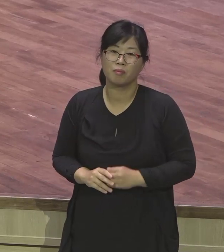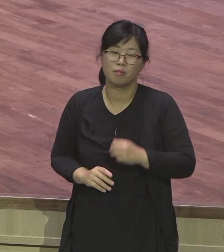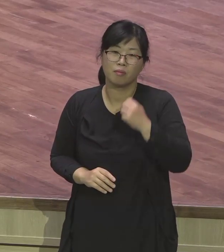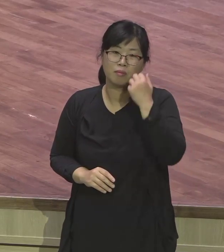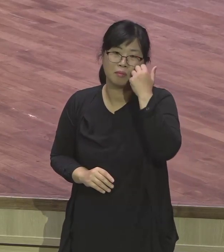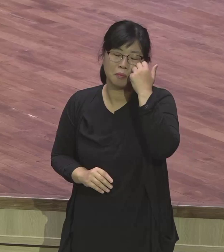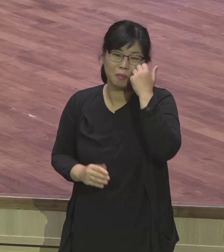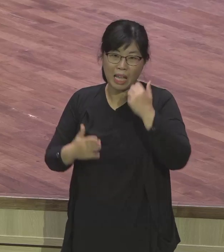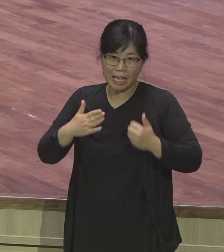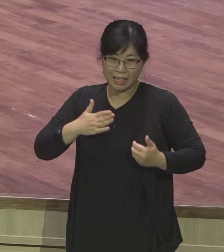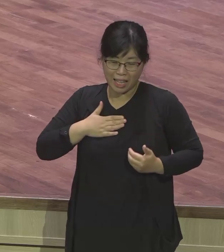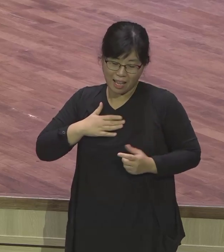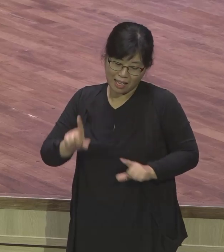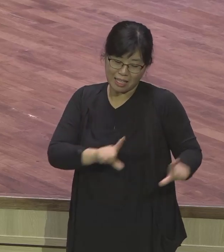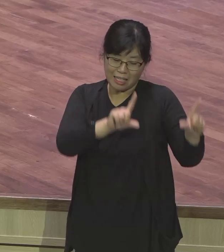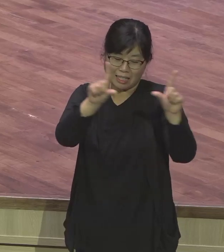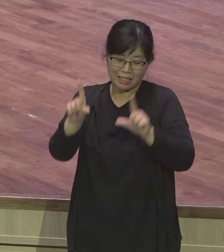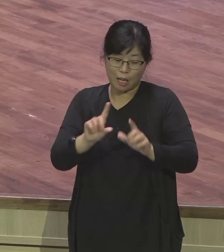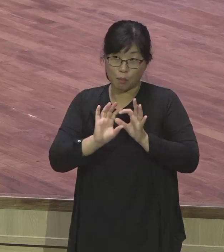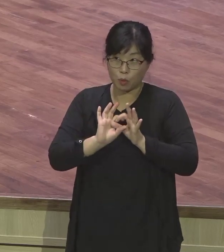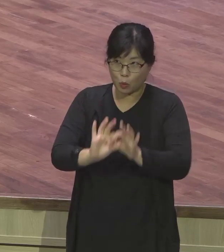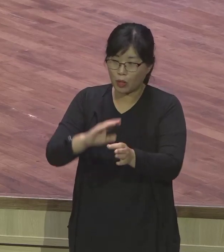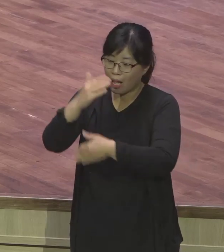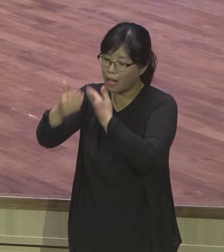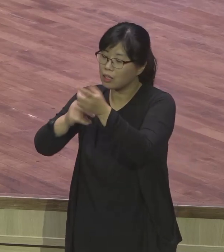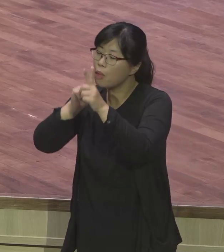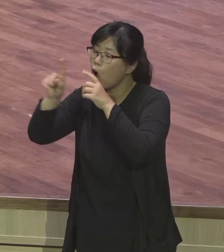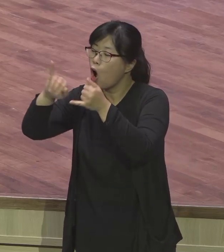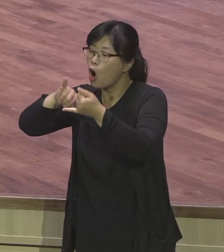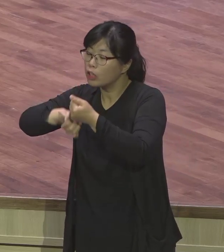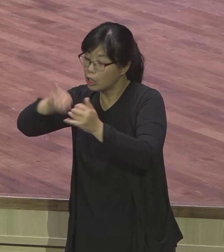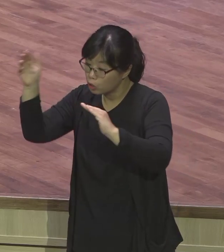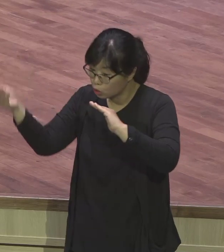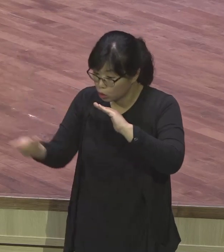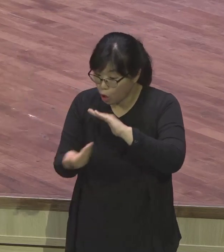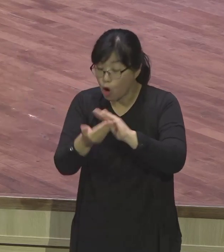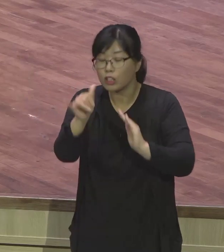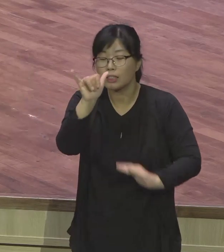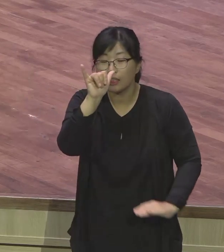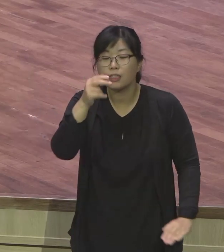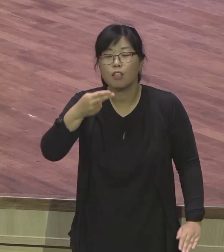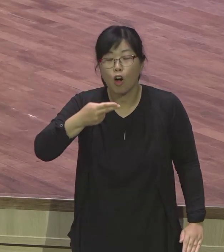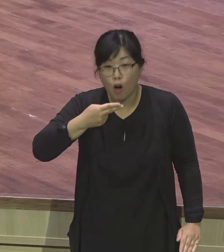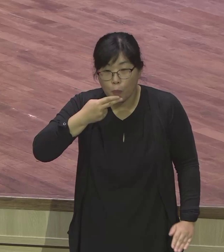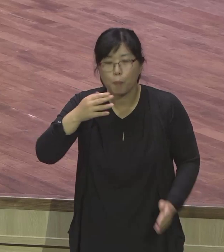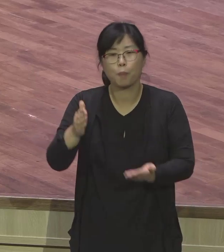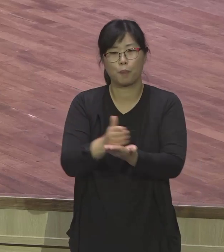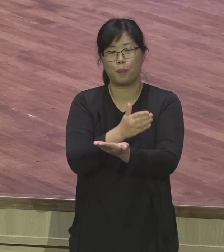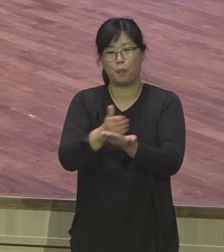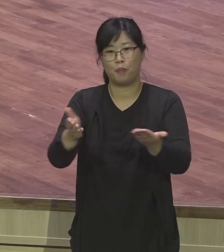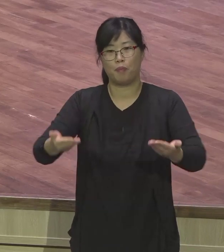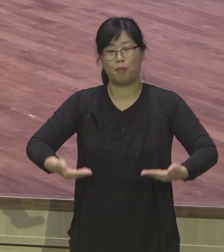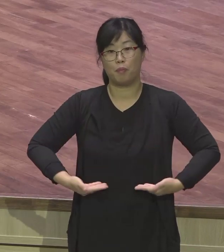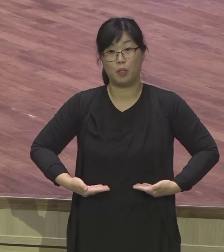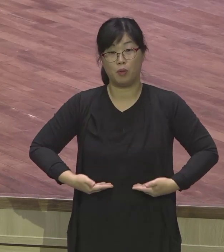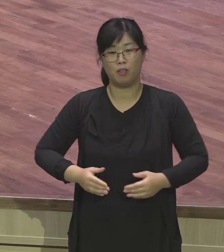것이 뭐냐 성령 충만한 사람이요 하나님의 영에 감동된 사람이라 그 말이